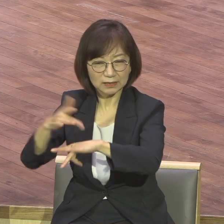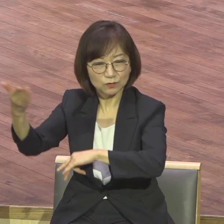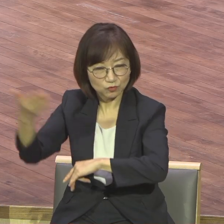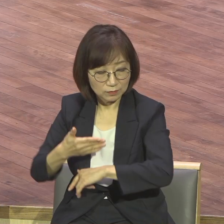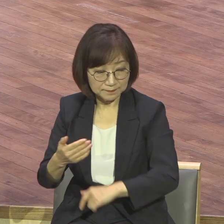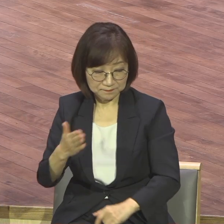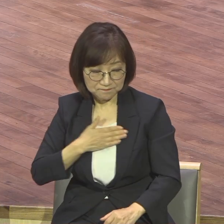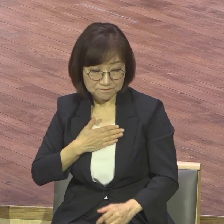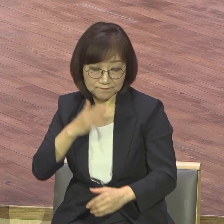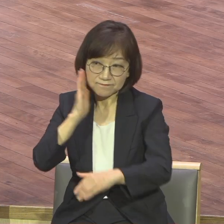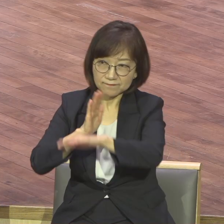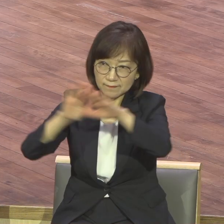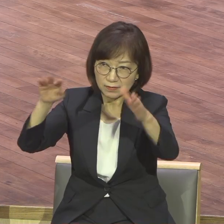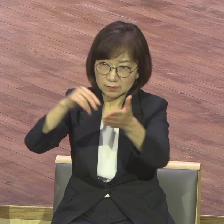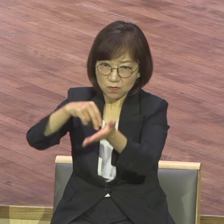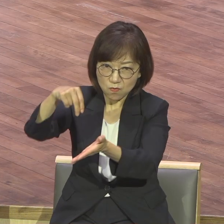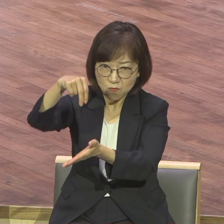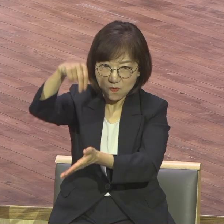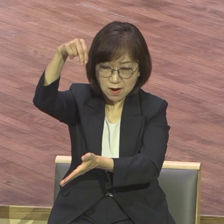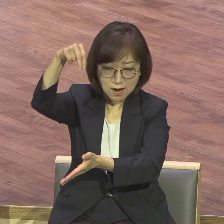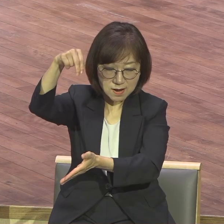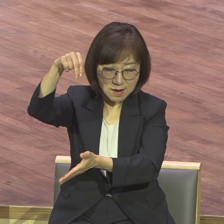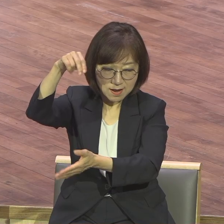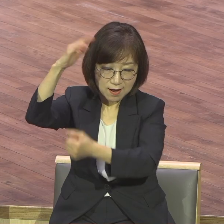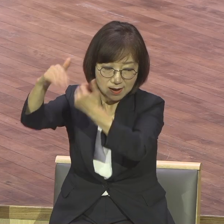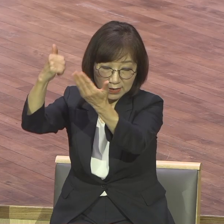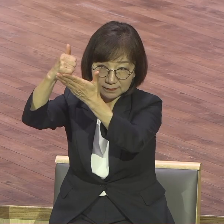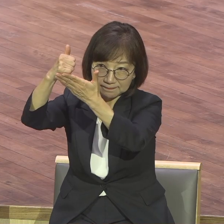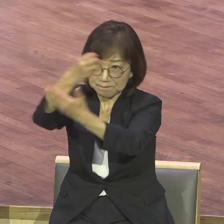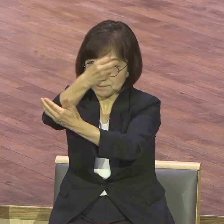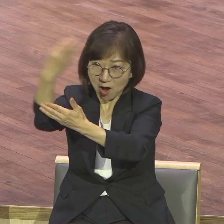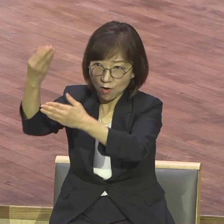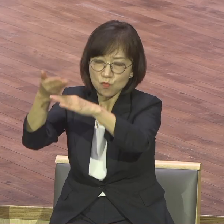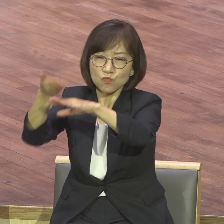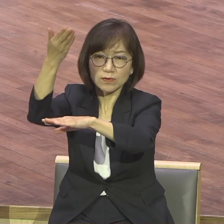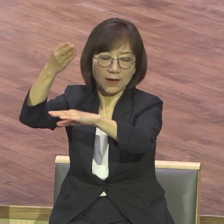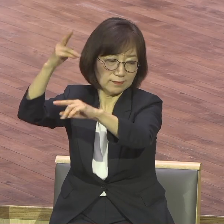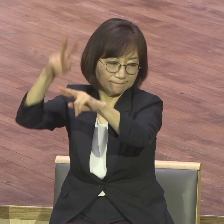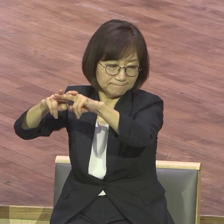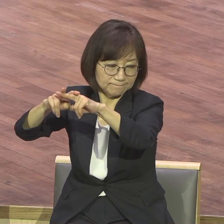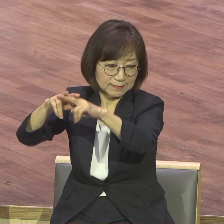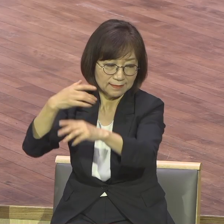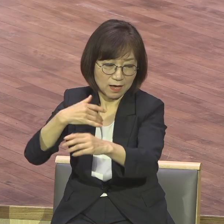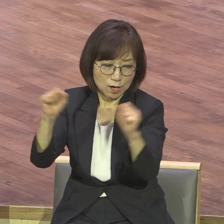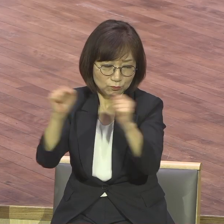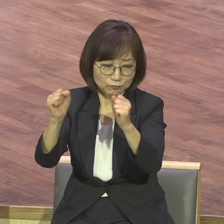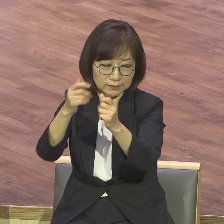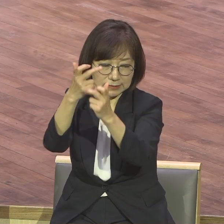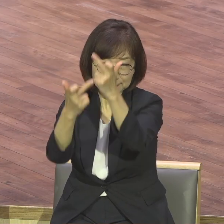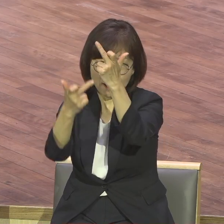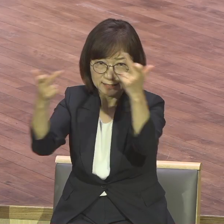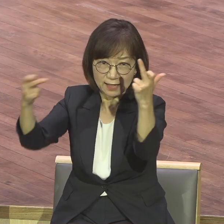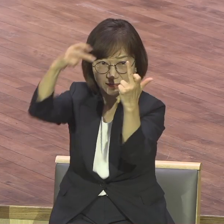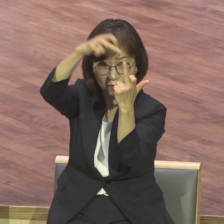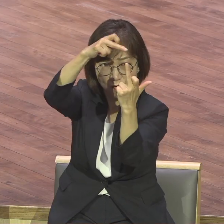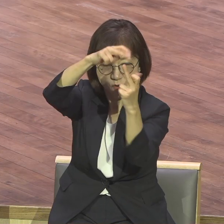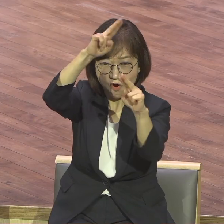하나님의 무별 위에 내 자리를 높이리라 내가 북극 지표 위에 산 위에 앉으리라 가장 높은 구름에